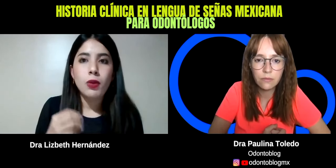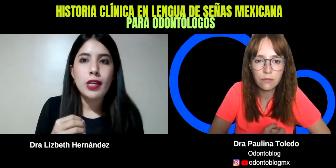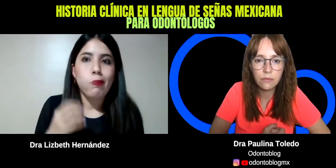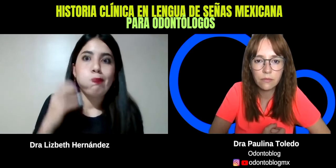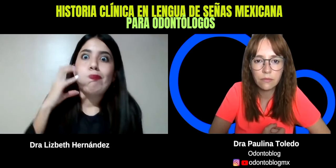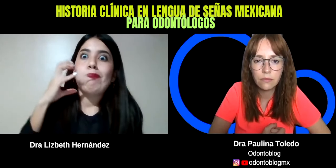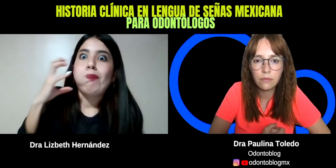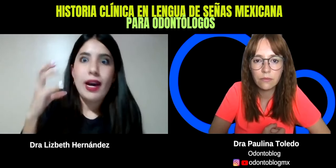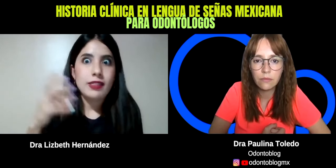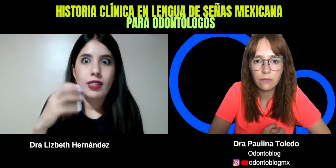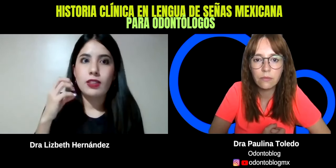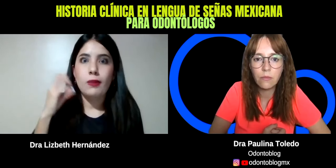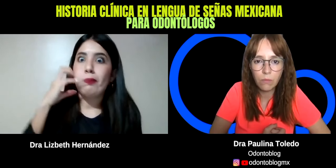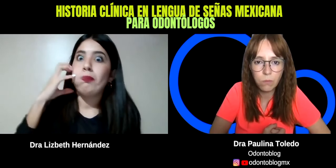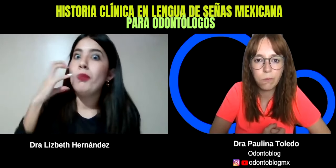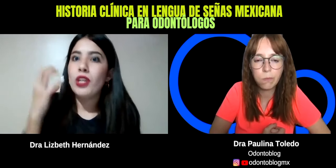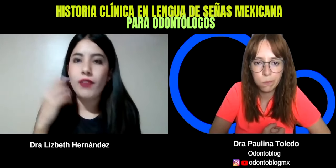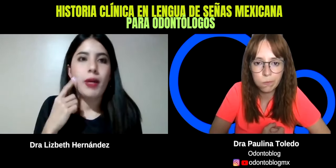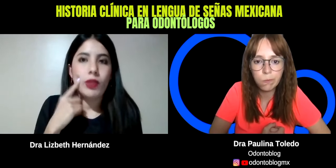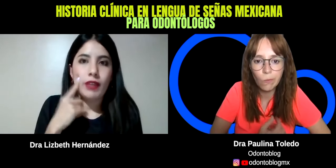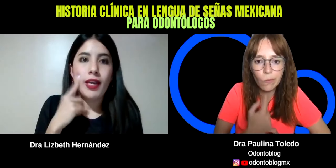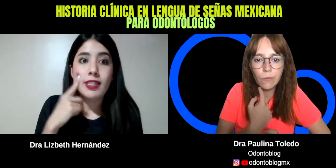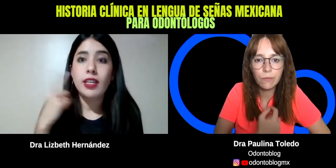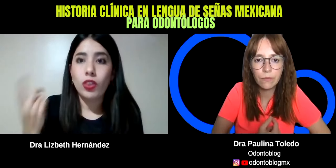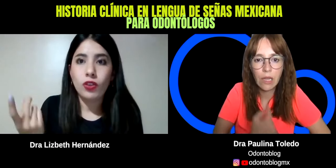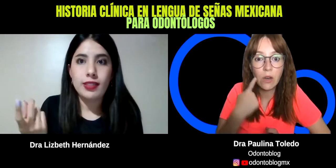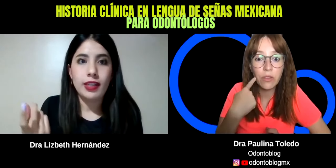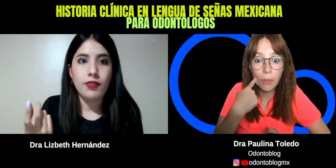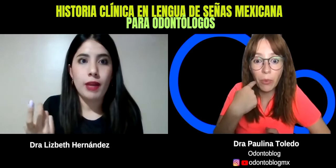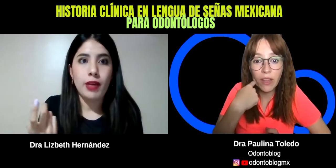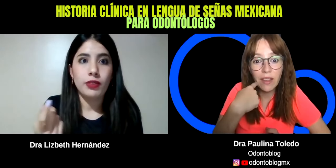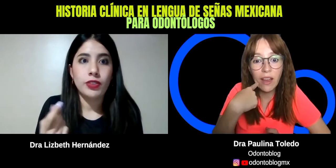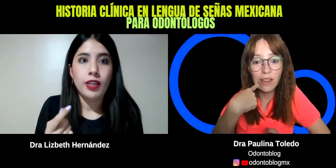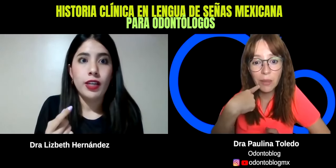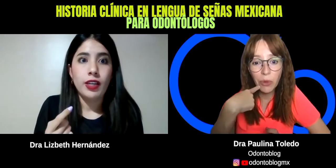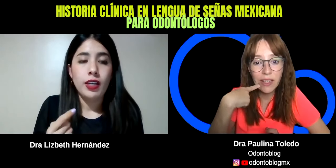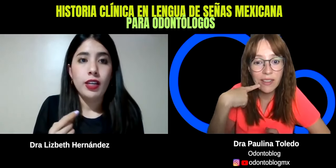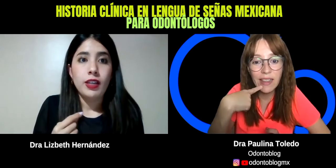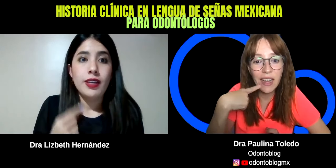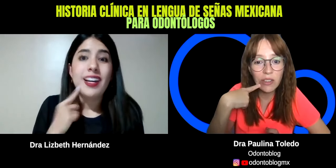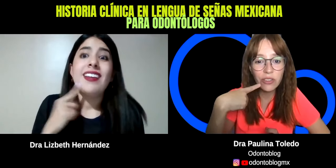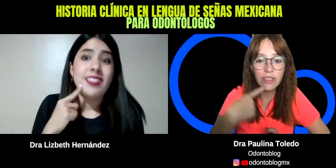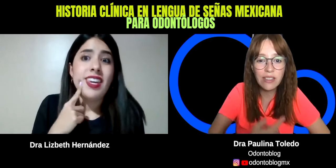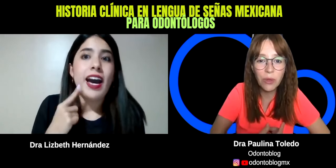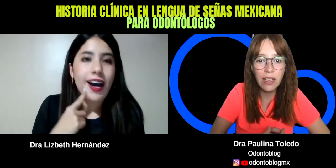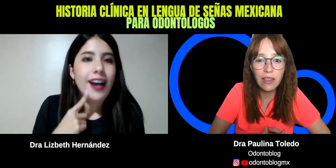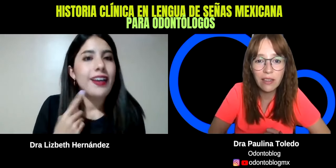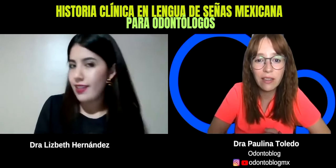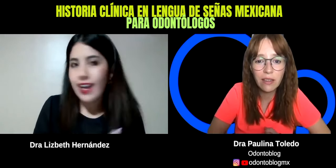es así, está muy inflamado, y te van a decir dónde están inflamados. Puede, ajá, te pueden indicar, ¿no? Dónde les duele. Sí, eso